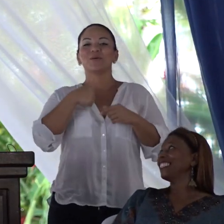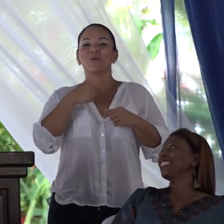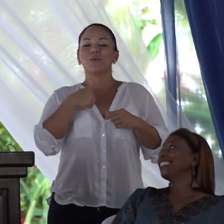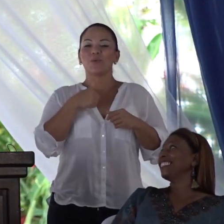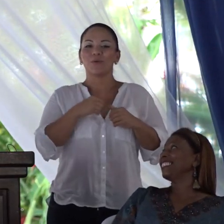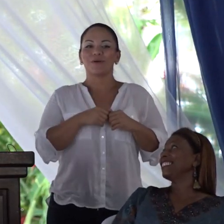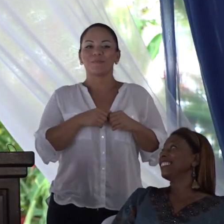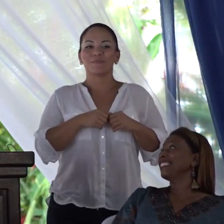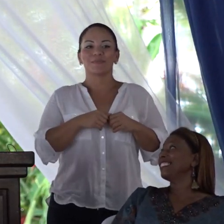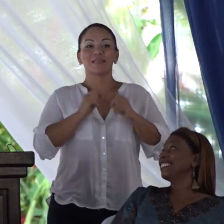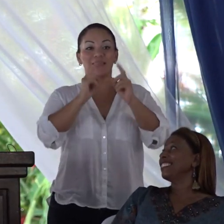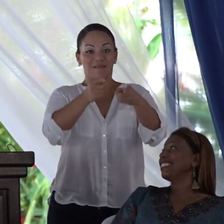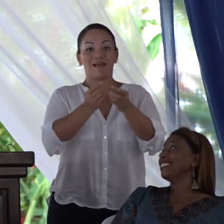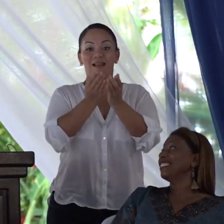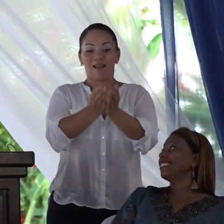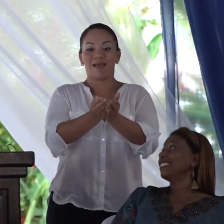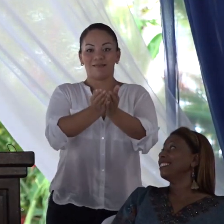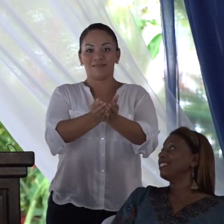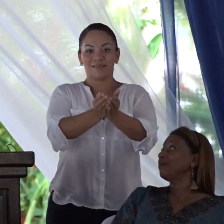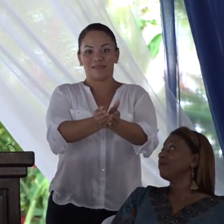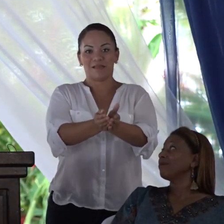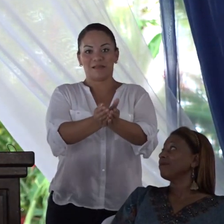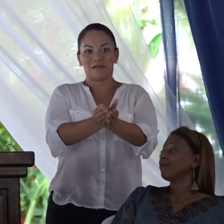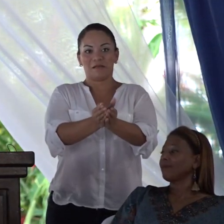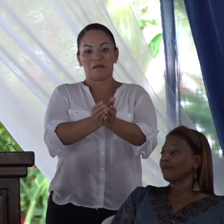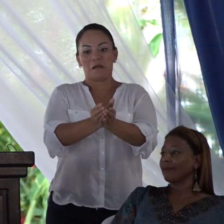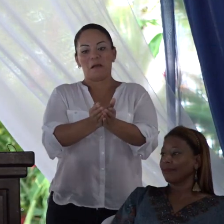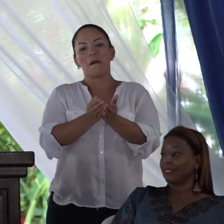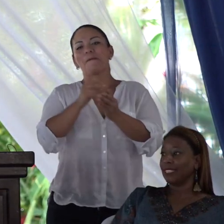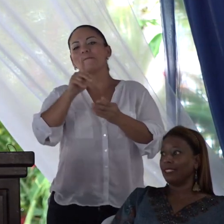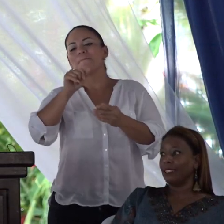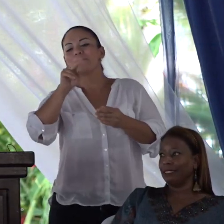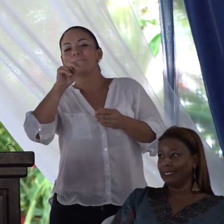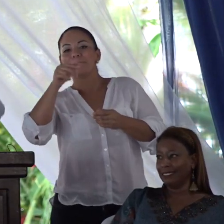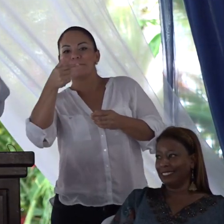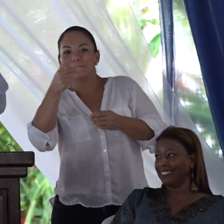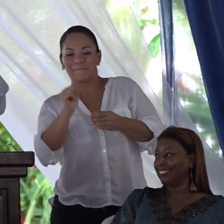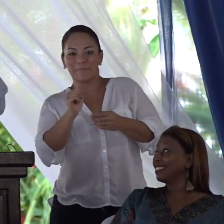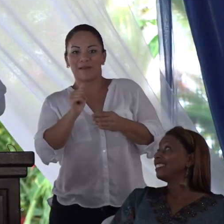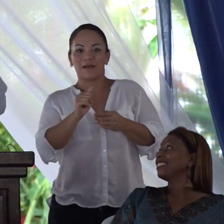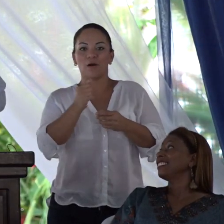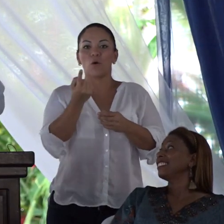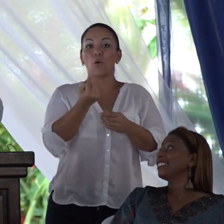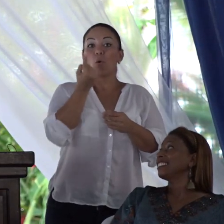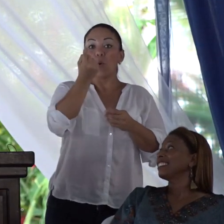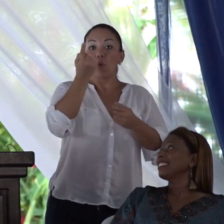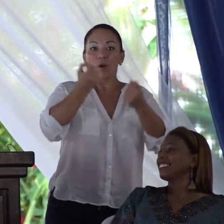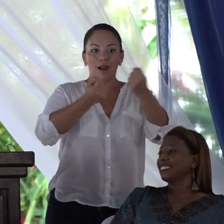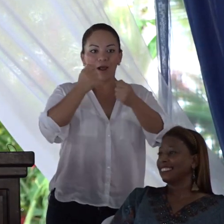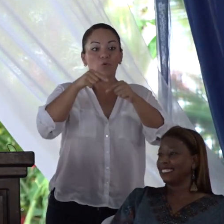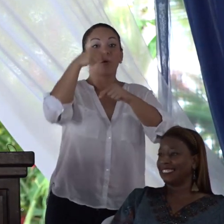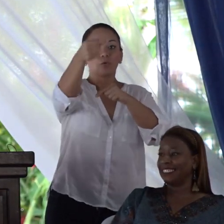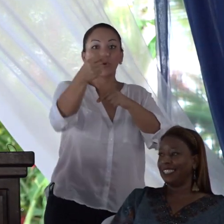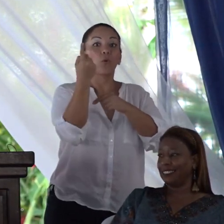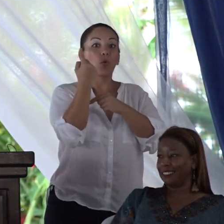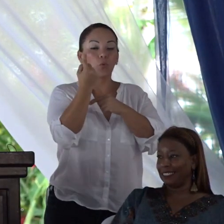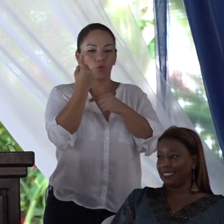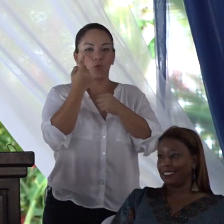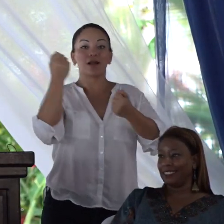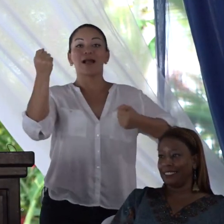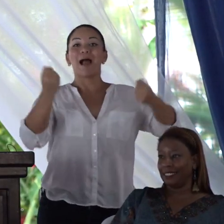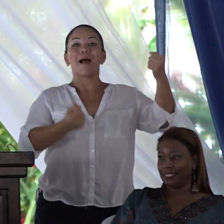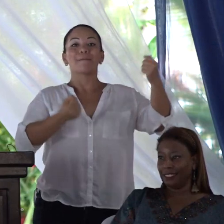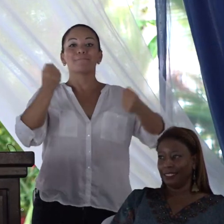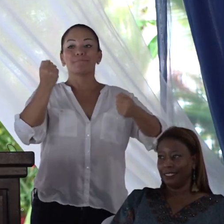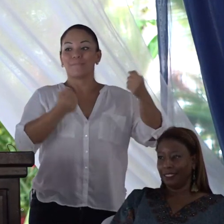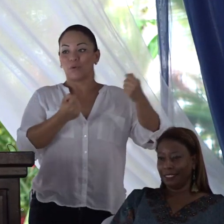en una lanchita, si acaso una panga y había un solo vehículo del otro lado, un camión